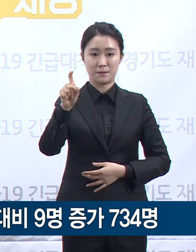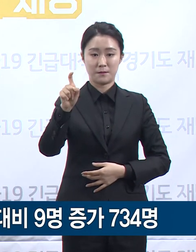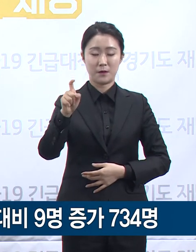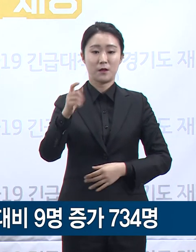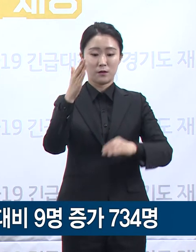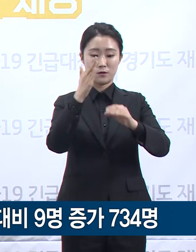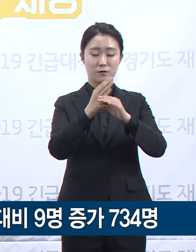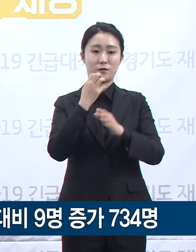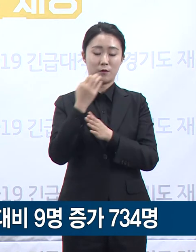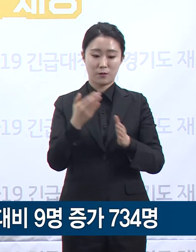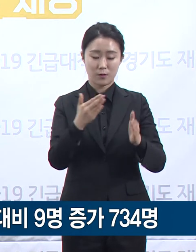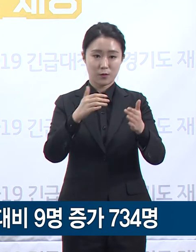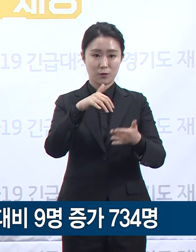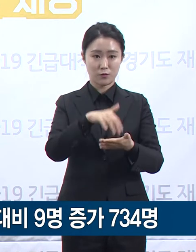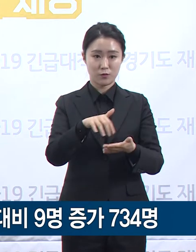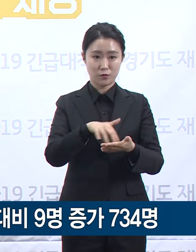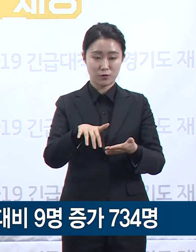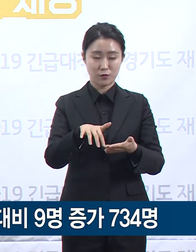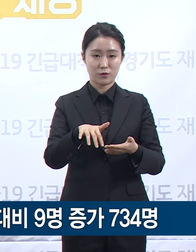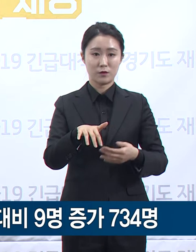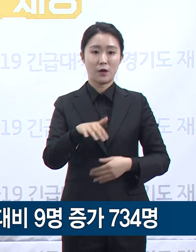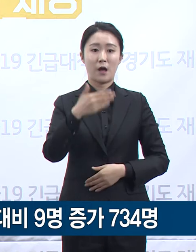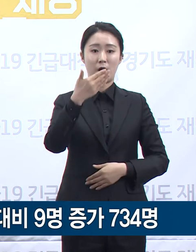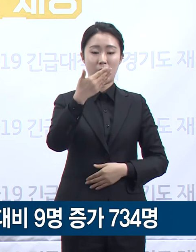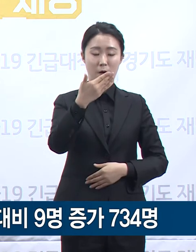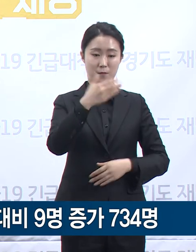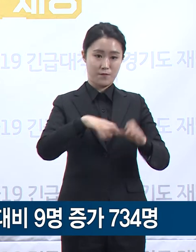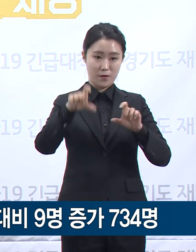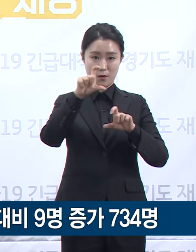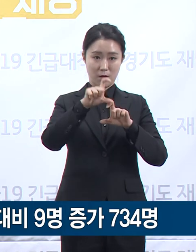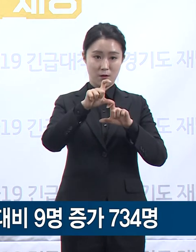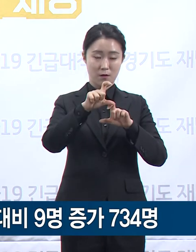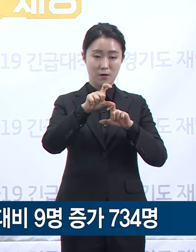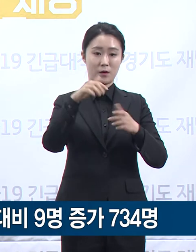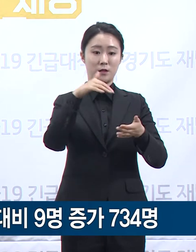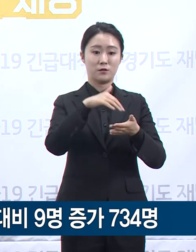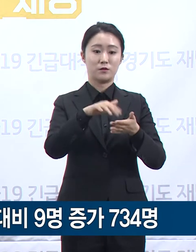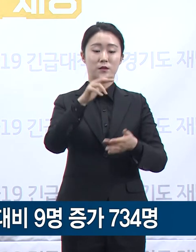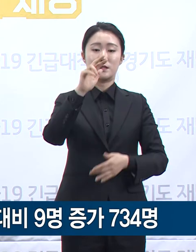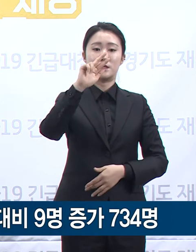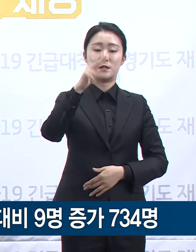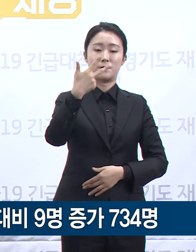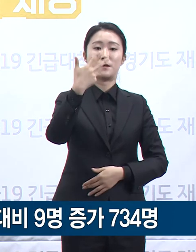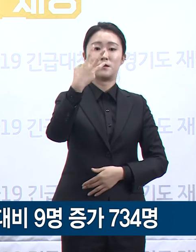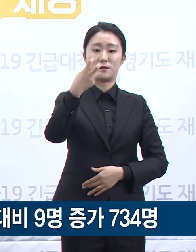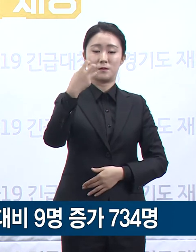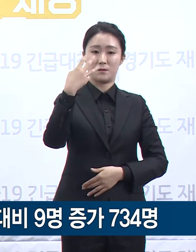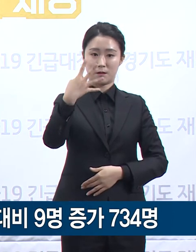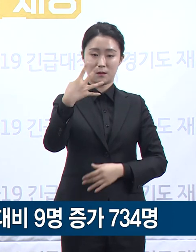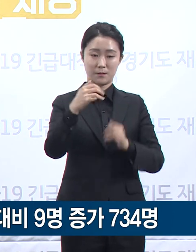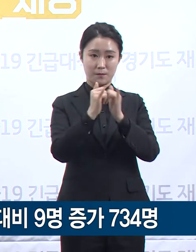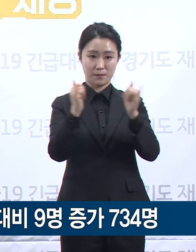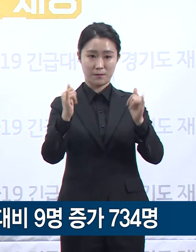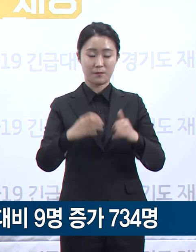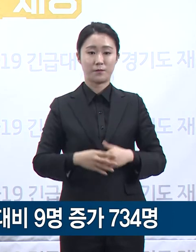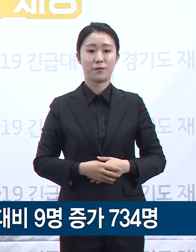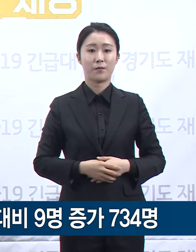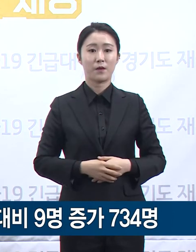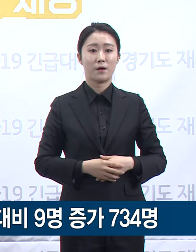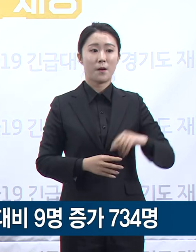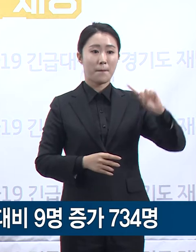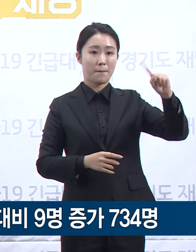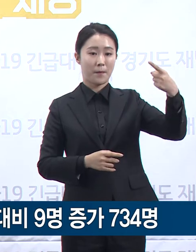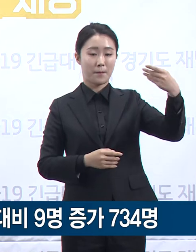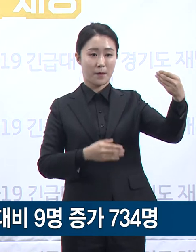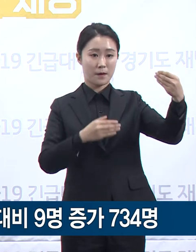확진자 수는 전일 오전 0시 대비 9명이 증가한 총 734명입니다. 인구 100만 명당 확진자